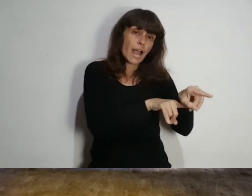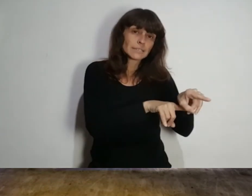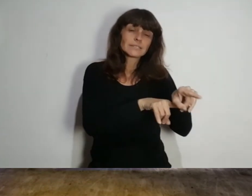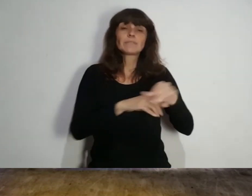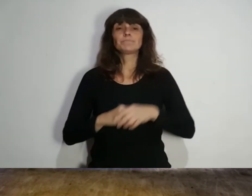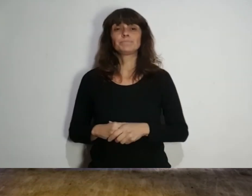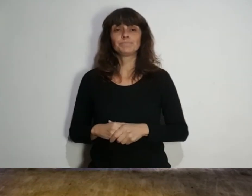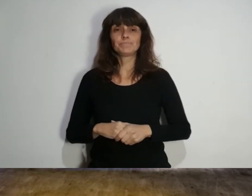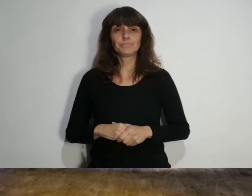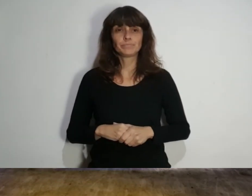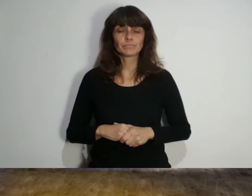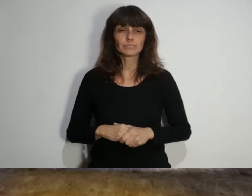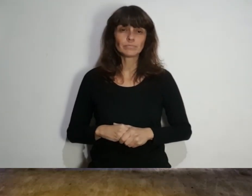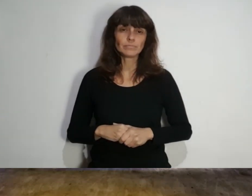del Inter en la cancha.